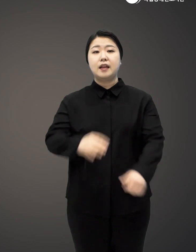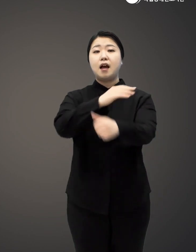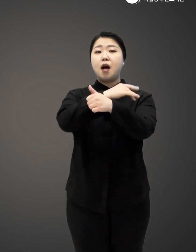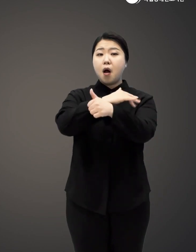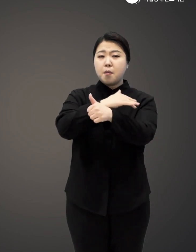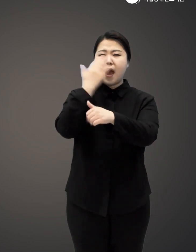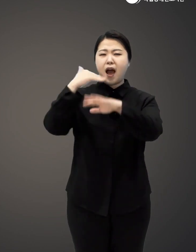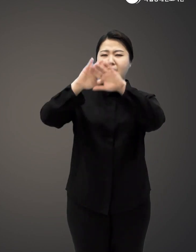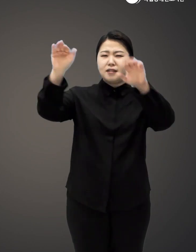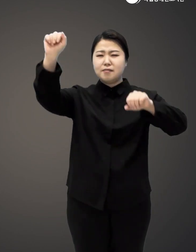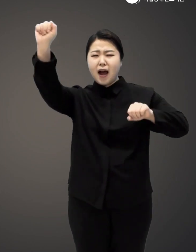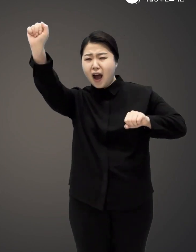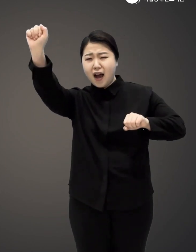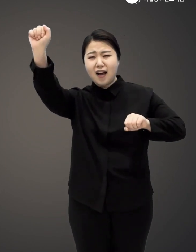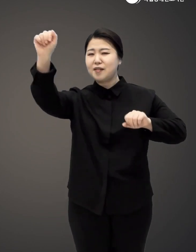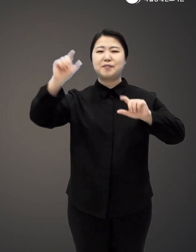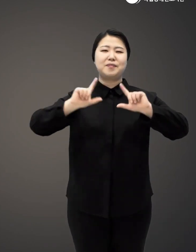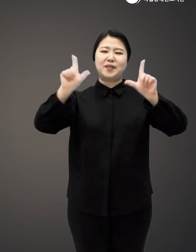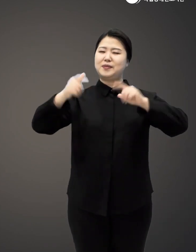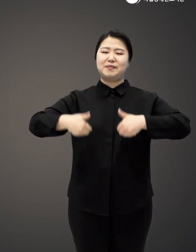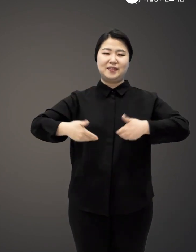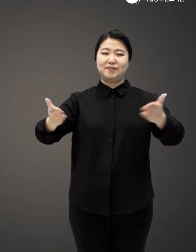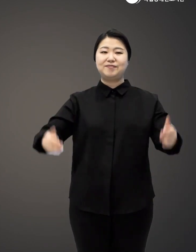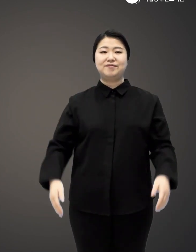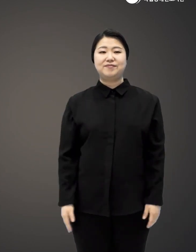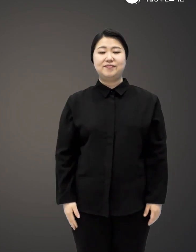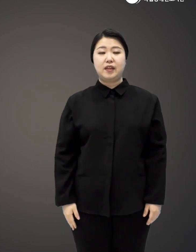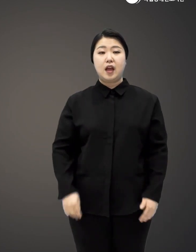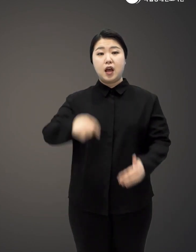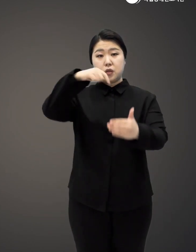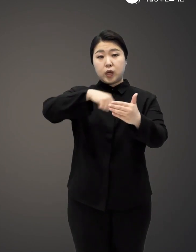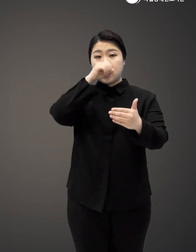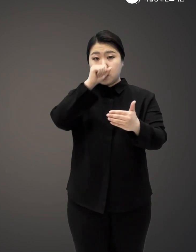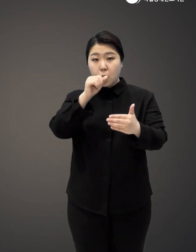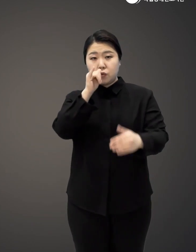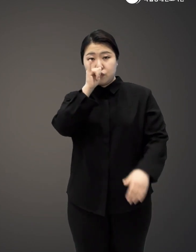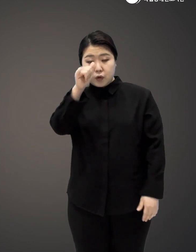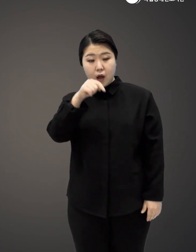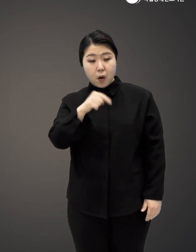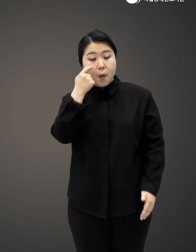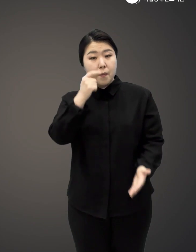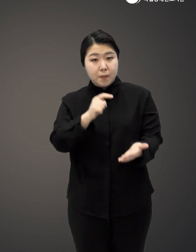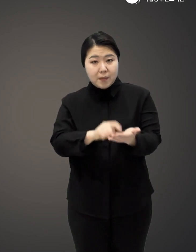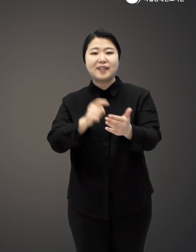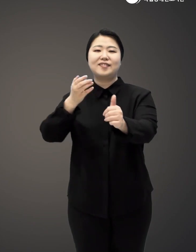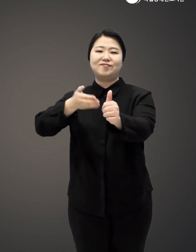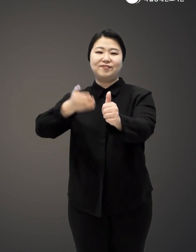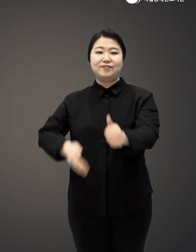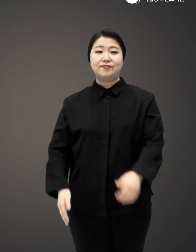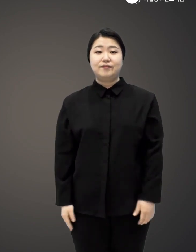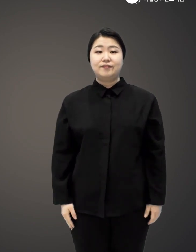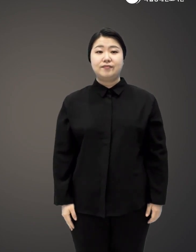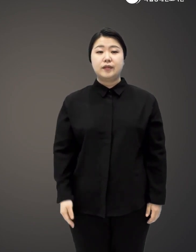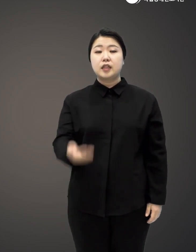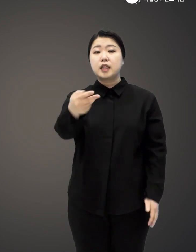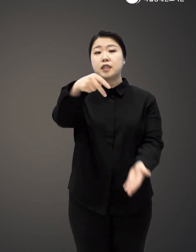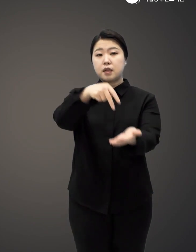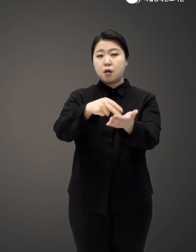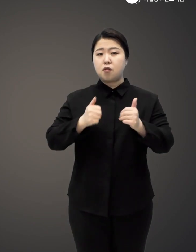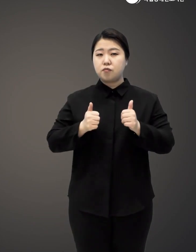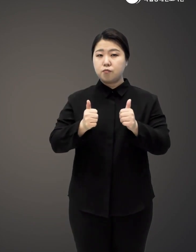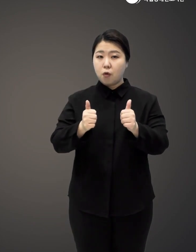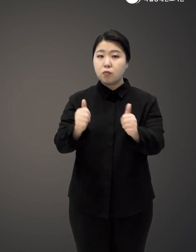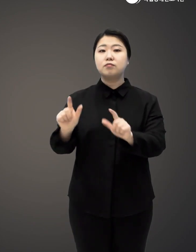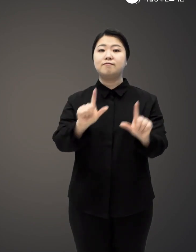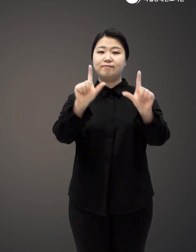망토를 걸치고 하늘을 날 필요는 없습니다 우리 내면에 탁월한 영웅을 발견하십시오 그리고 당신의